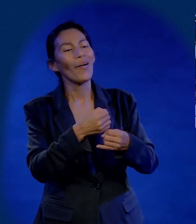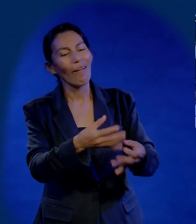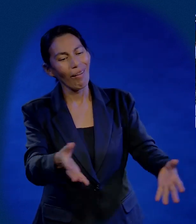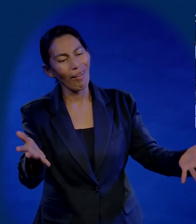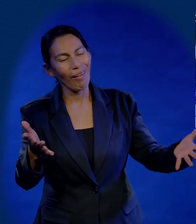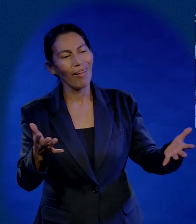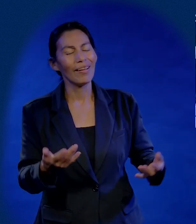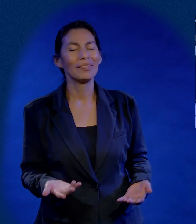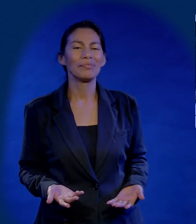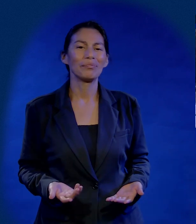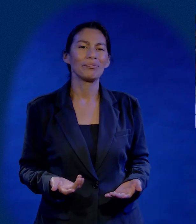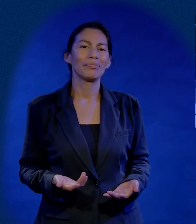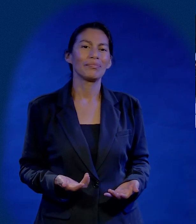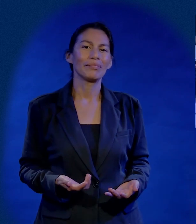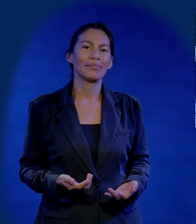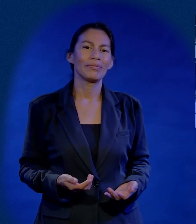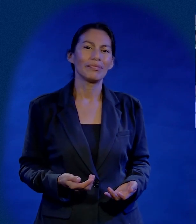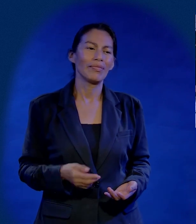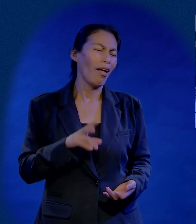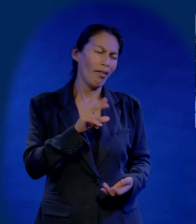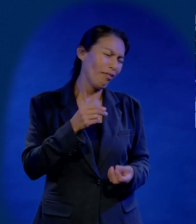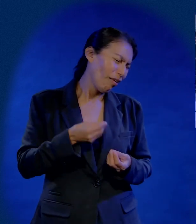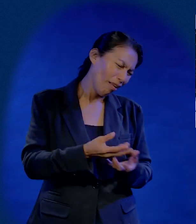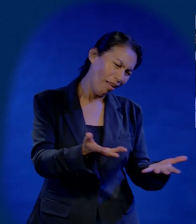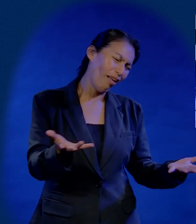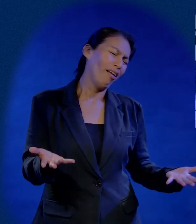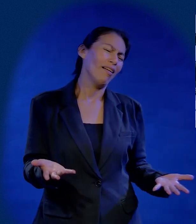Se bajó. Me dice, muchacho, andas tirando el jugo.